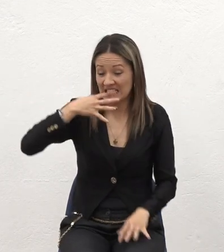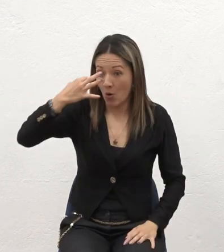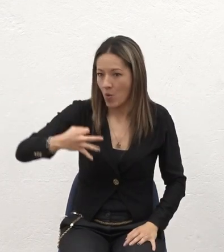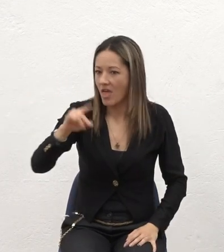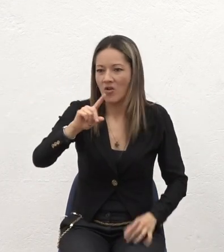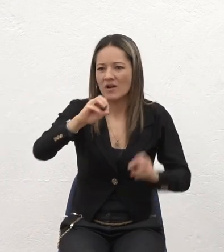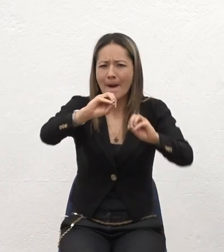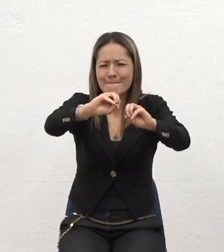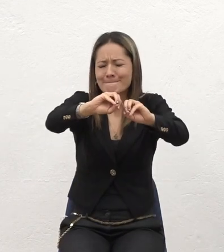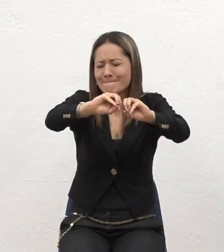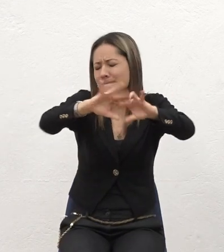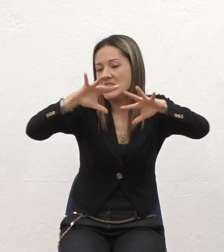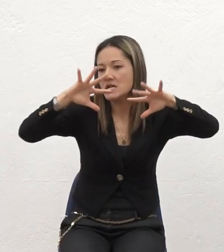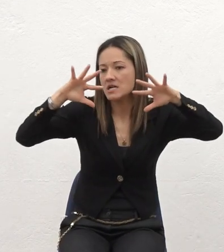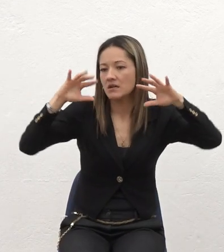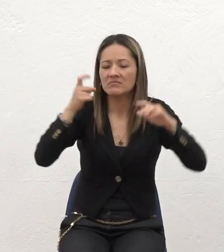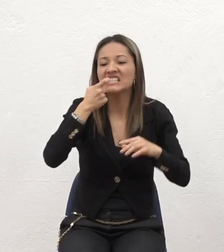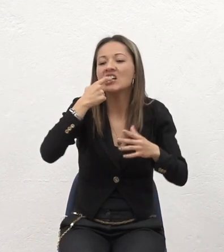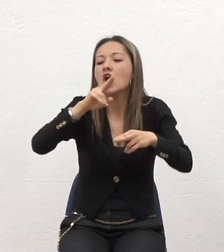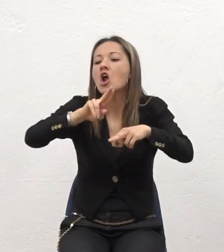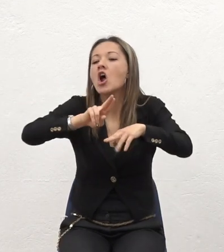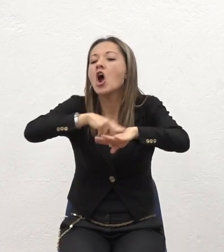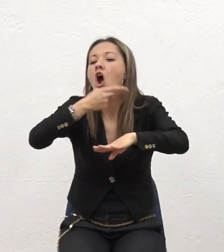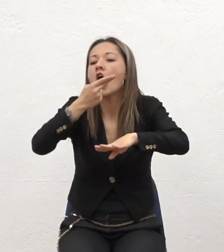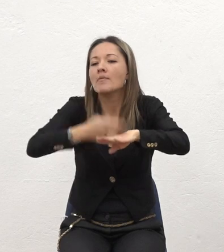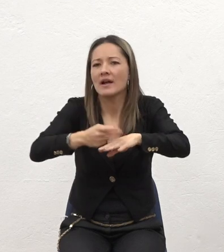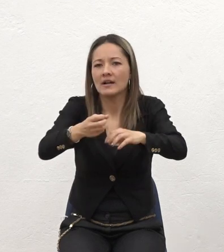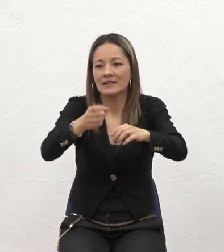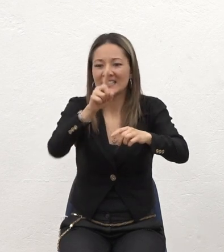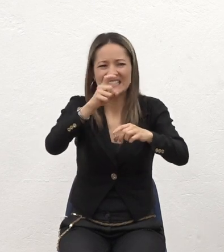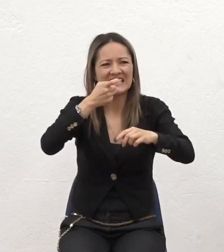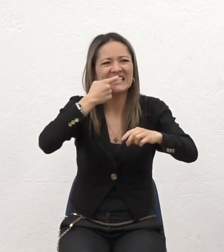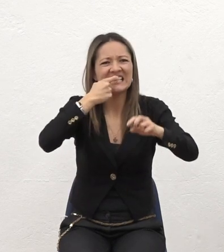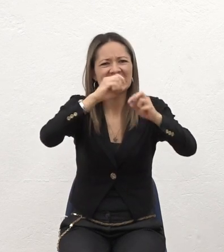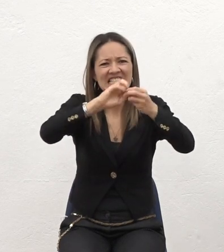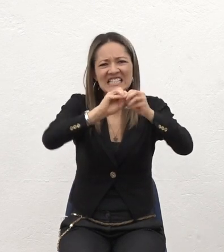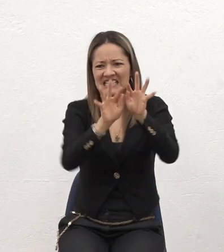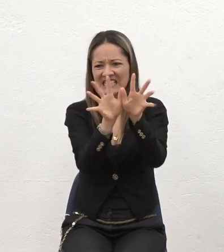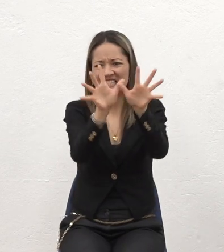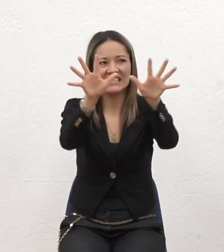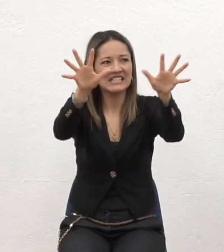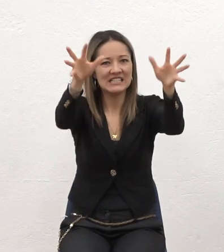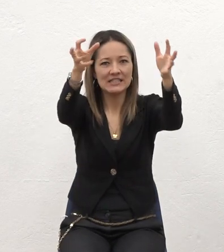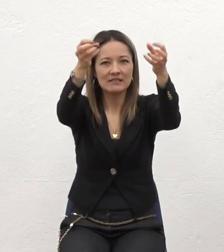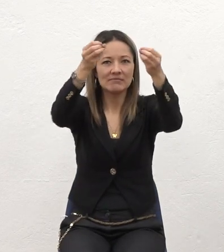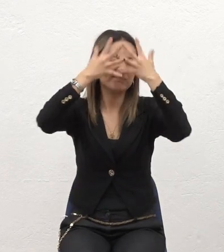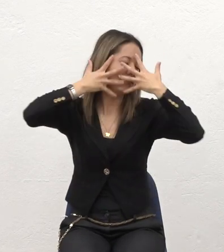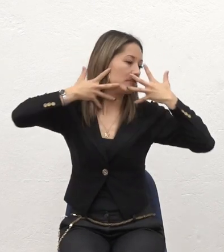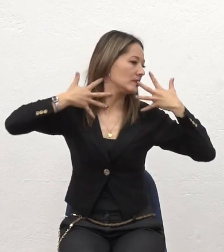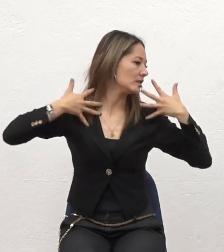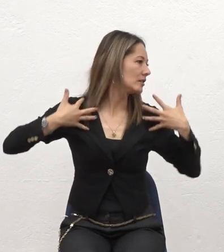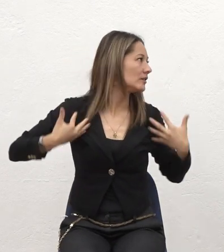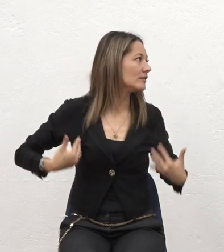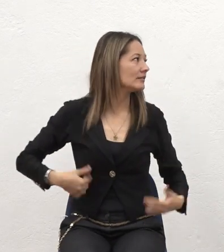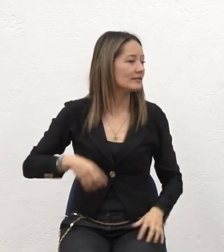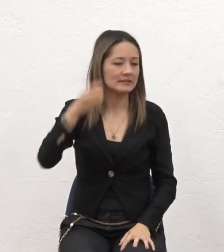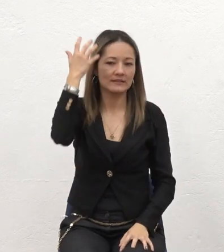El vidrio Era un vidrio Corriente Lo que hizo Fue astillarse Y me cayó Y me cortó Esta parte así Y me quedó la nariz así